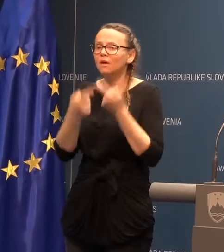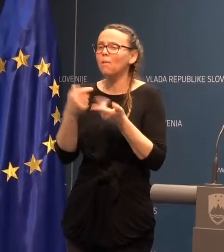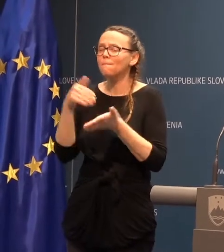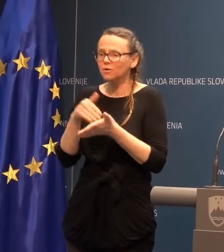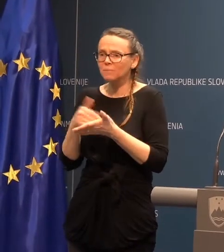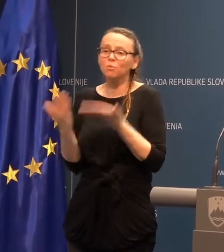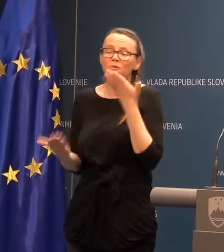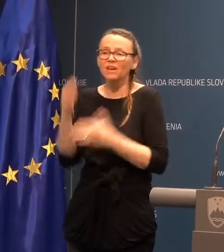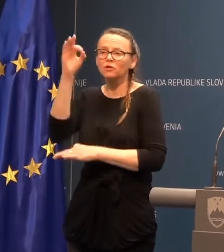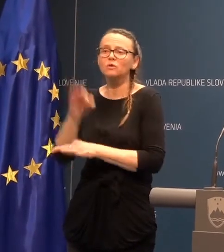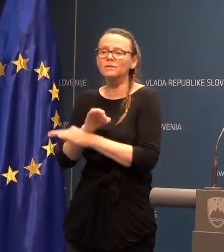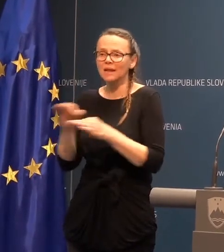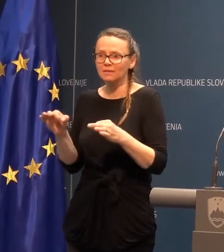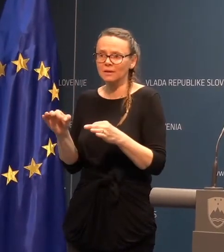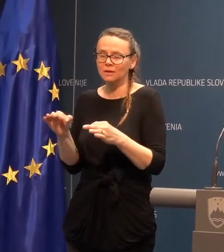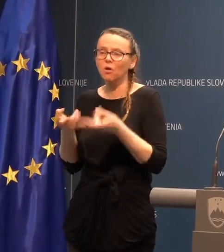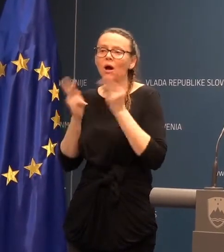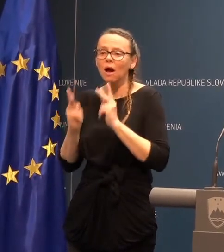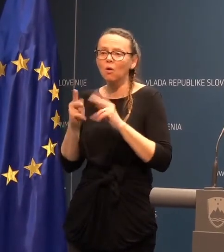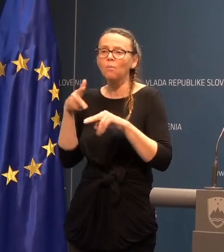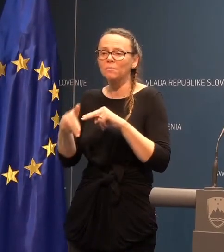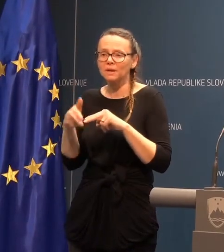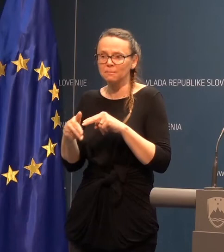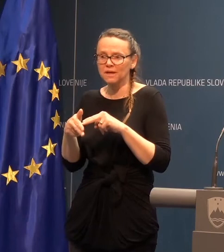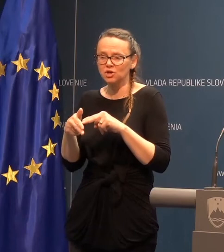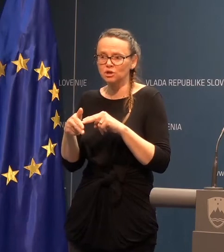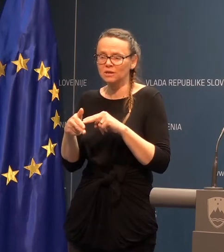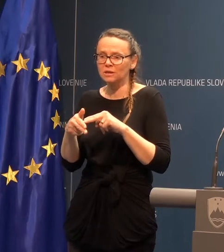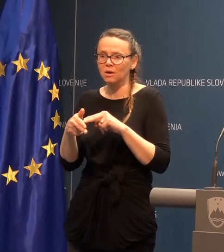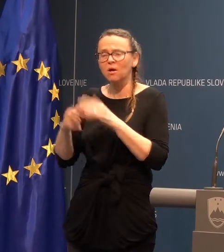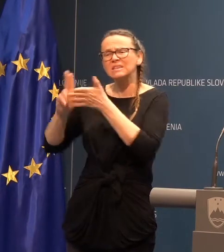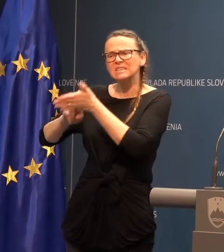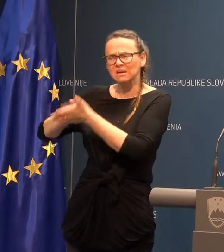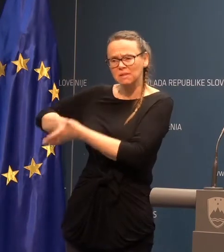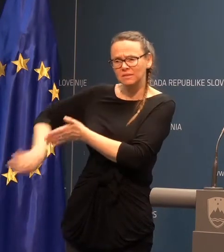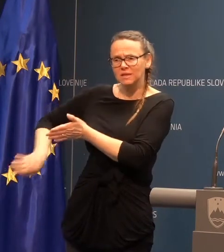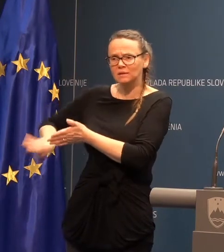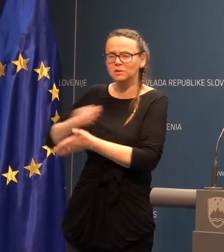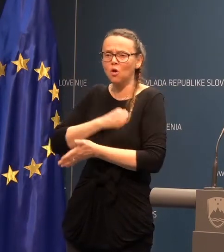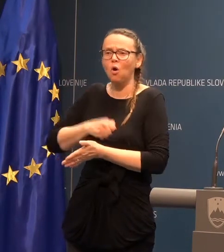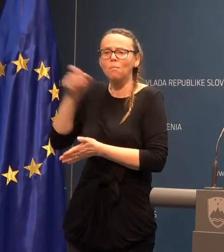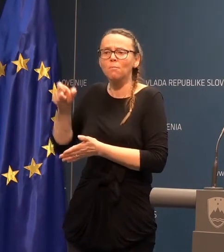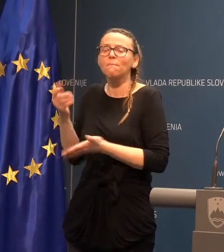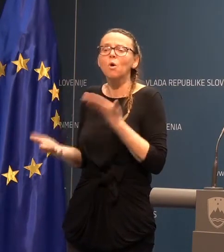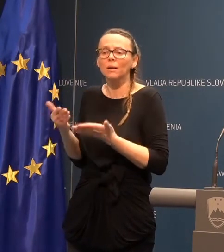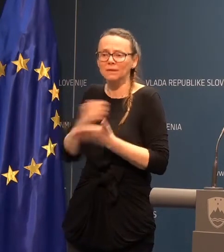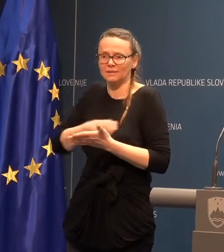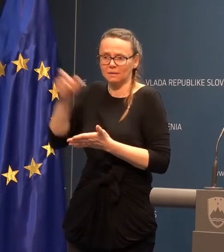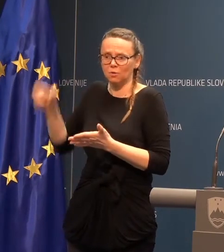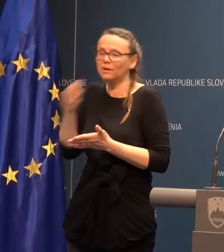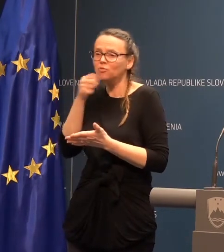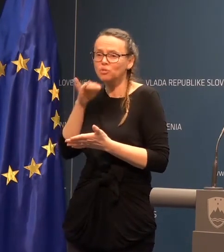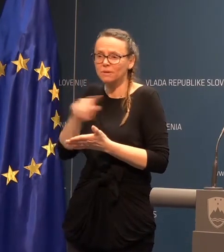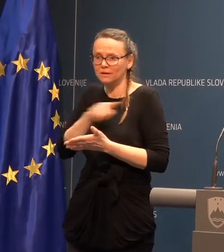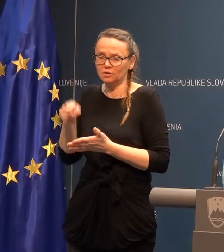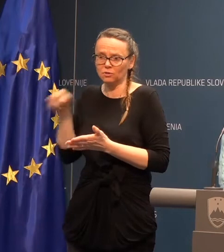strategijo, kako preprečiti stigmatizacijo bovnikov oz. mamuremitnih bovnikov in če do nje pride, kaj